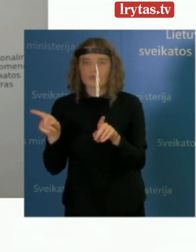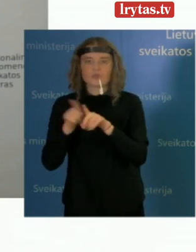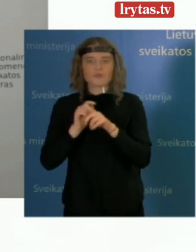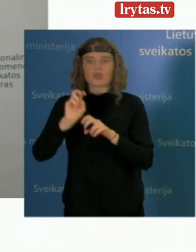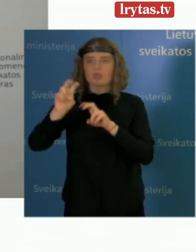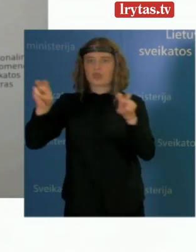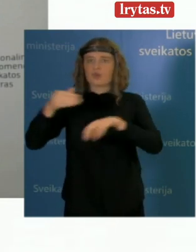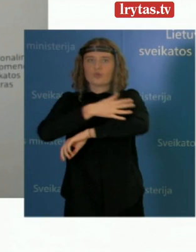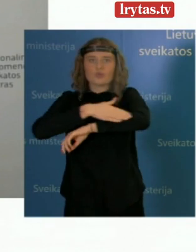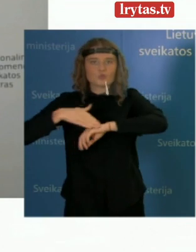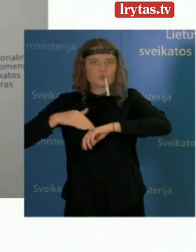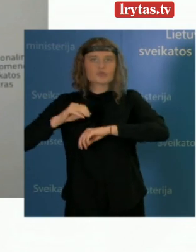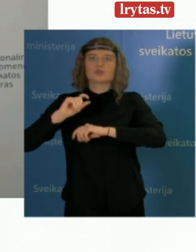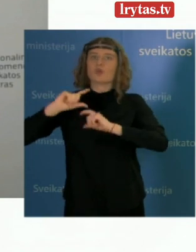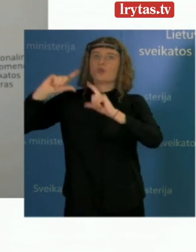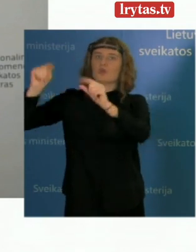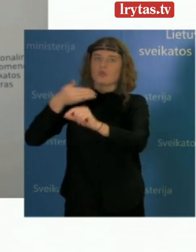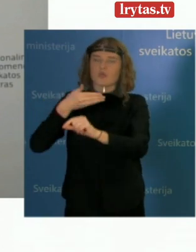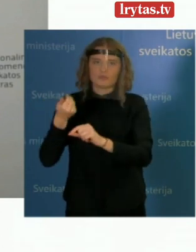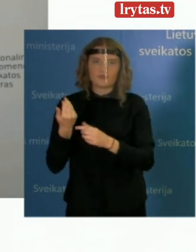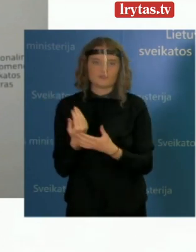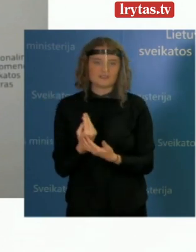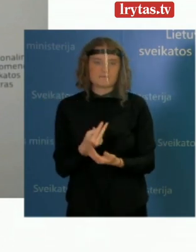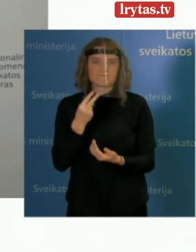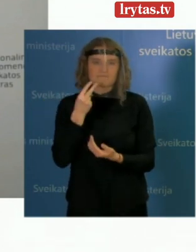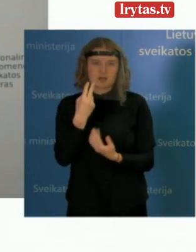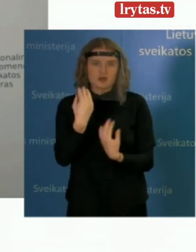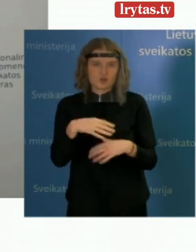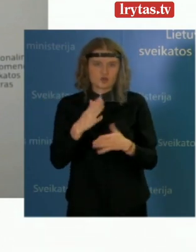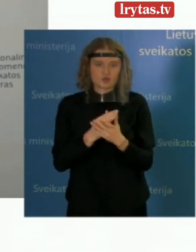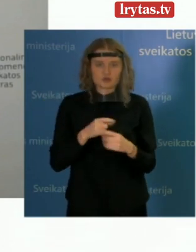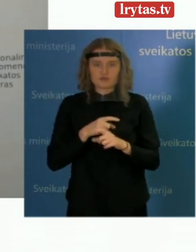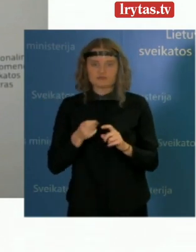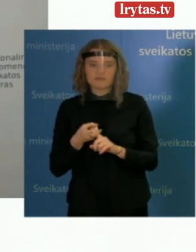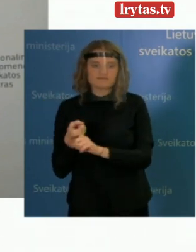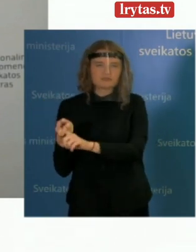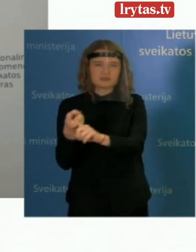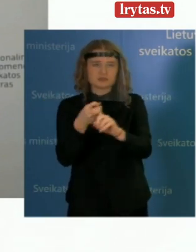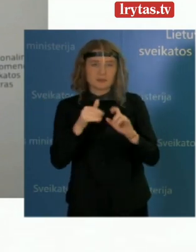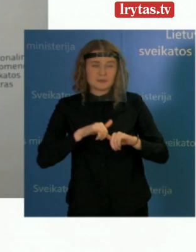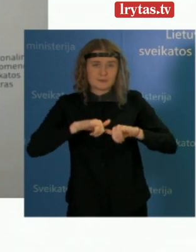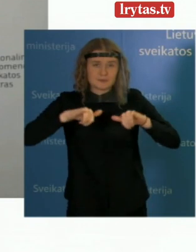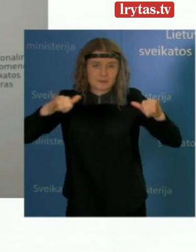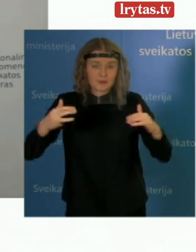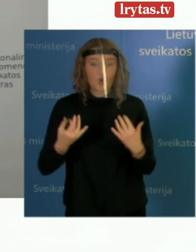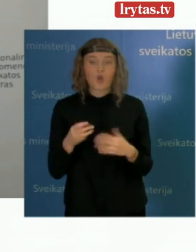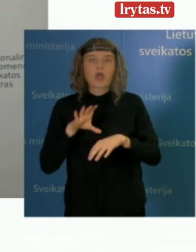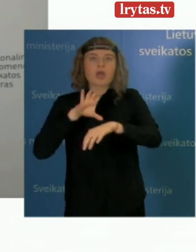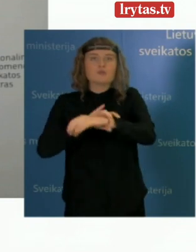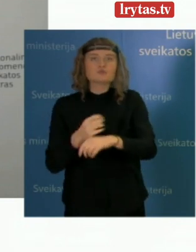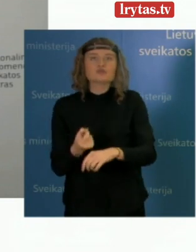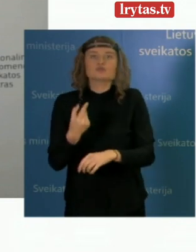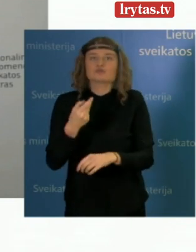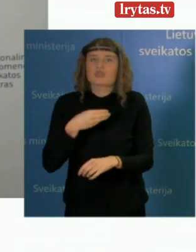užsienį. Tai reiškia, kad, na, tiesiog matome didinį infekcijos spritimą, ir žmonės tų aplinkybių tiksliau negali nurodyti.